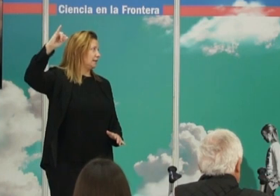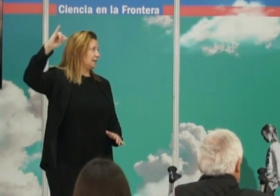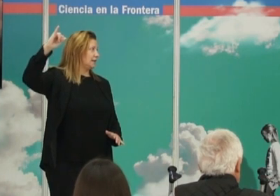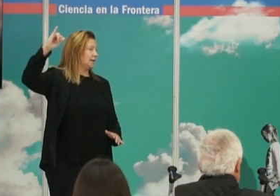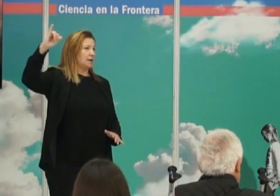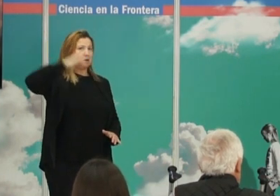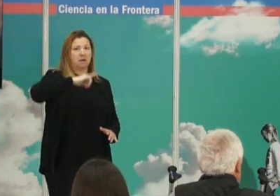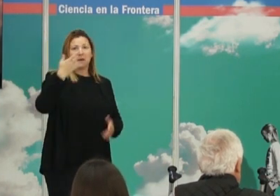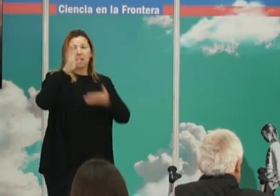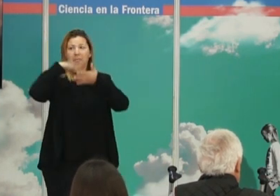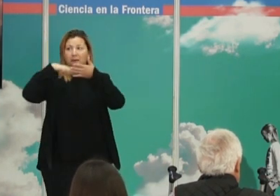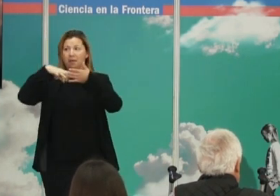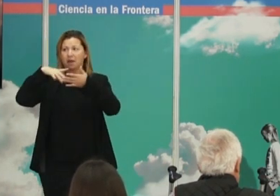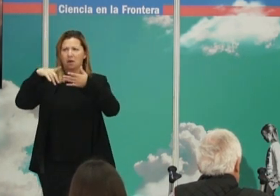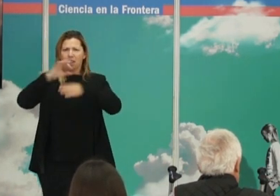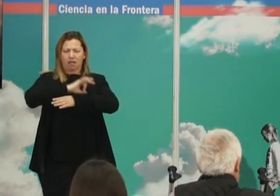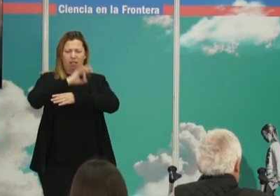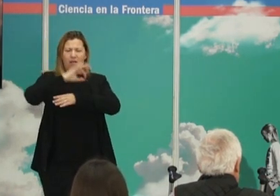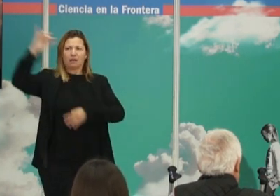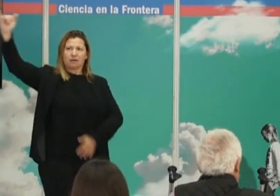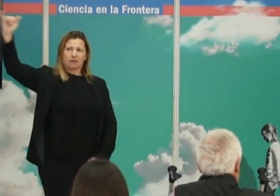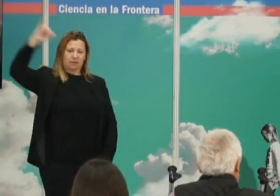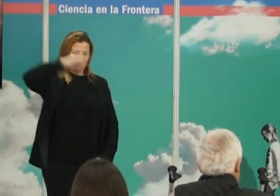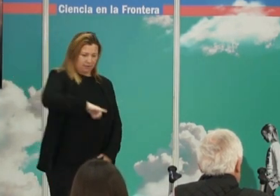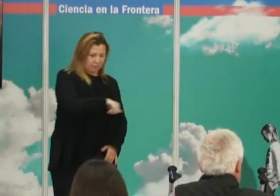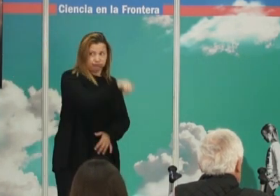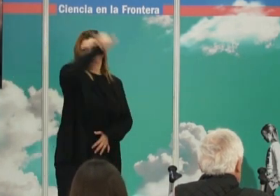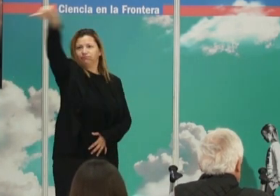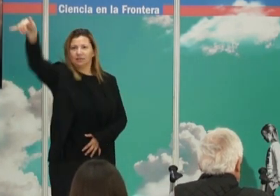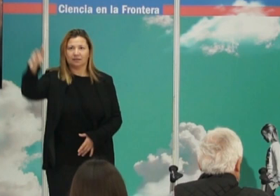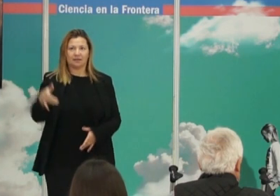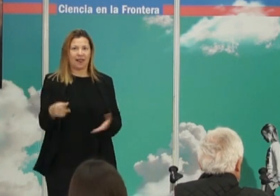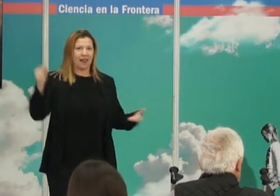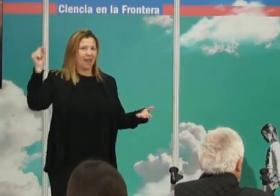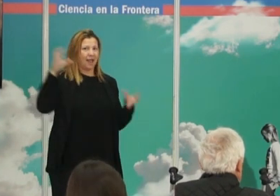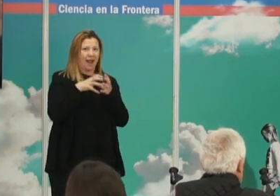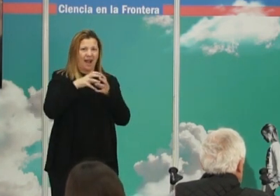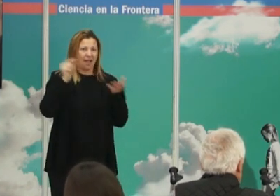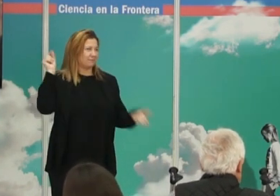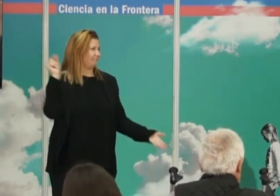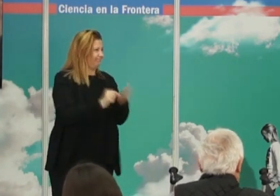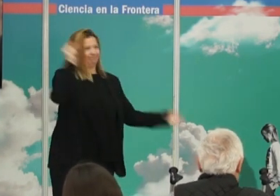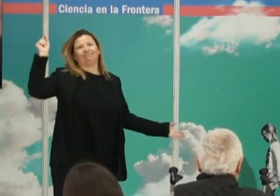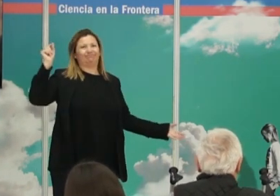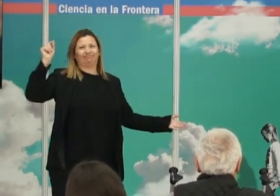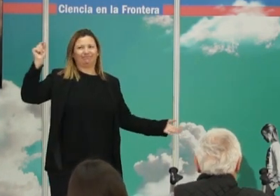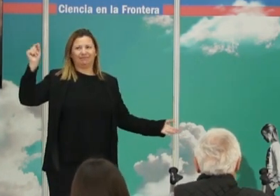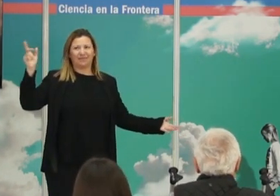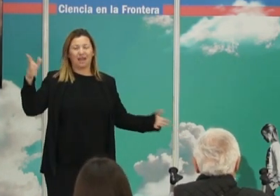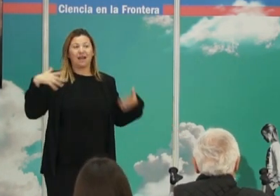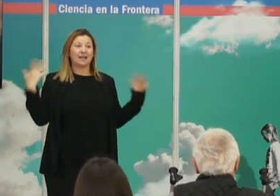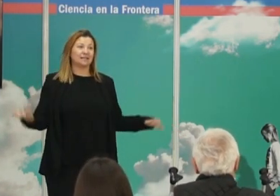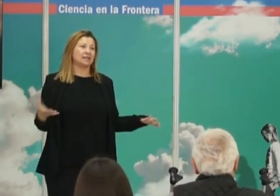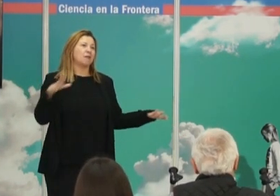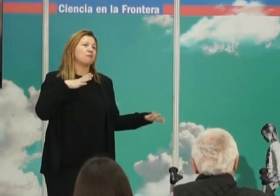mañana, muy tempranito, viene a dar la charla y se va. sea, tiene relámpago a Granada para daros una charla, ¿vale? Así que por